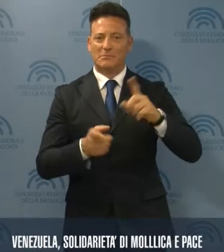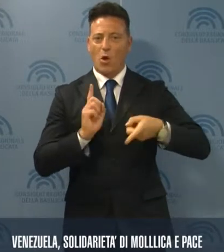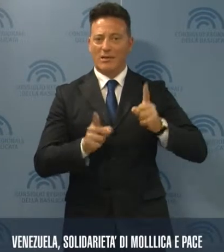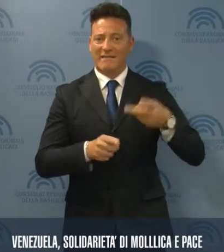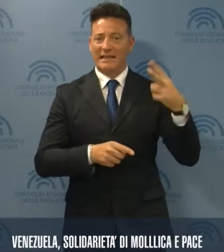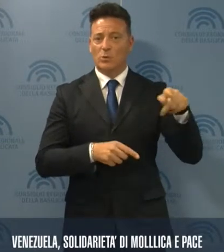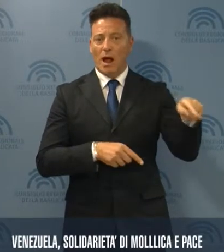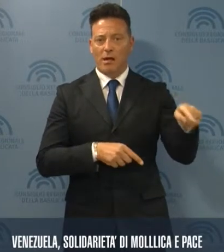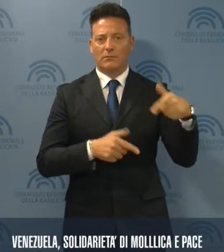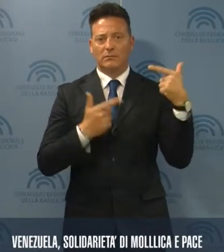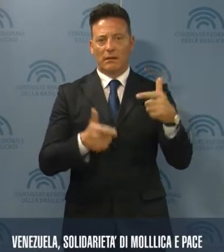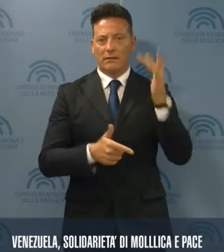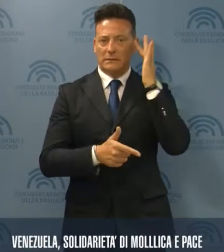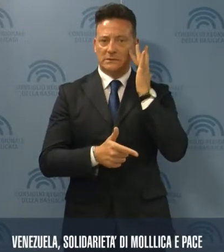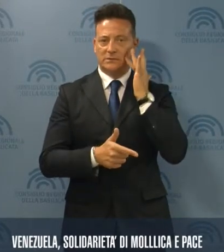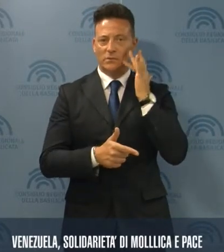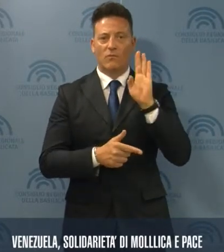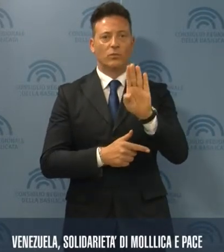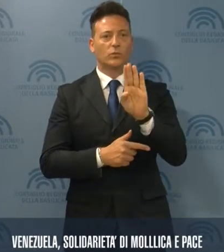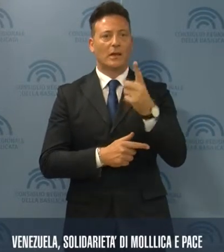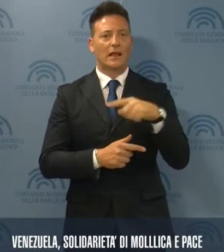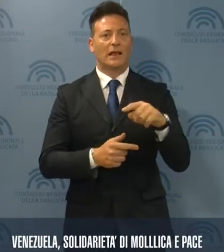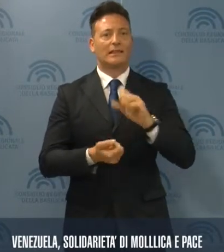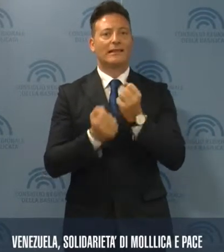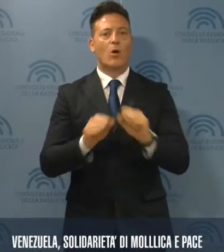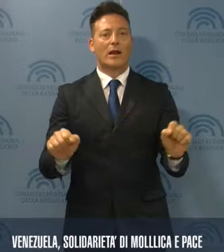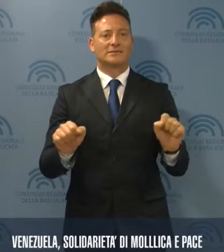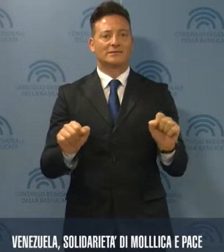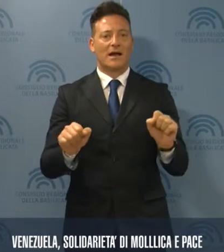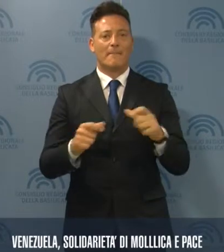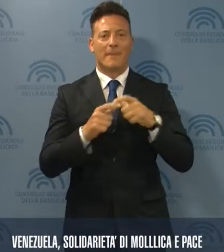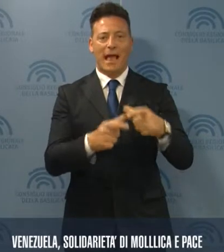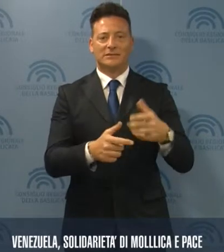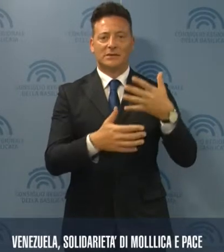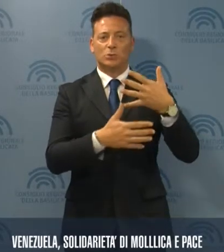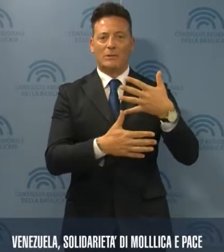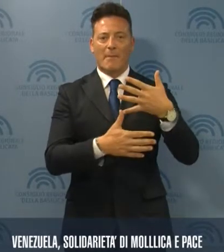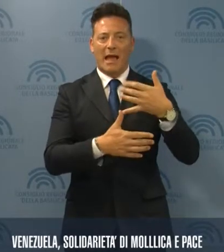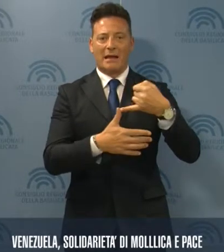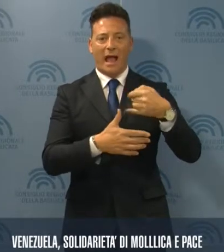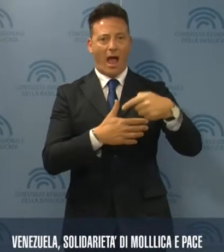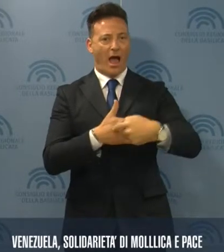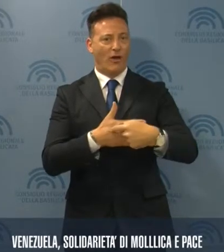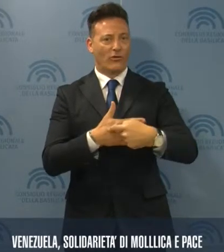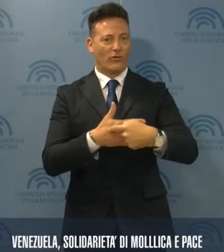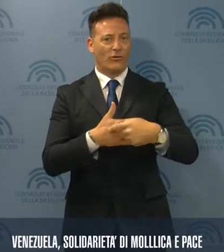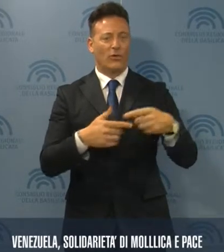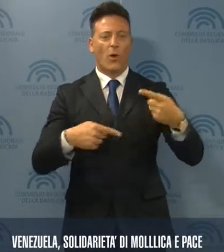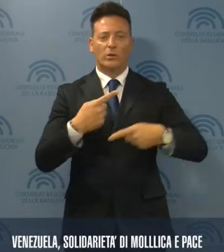rischia di compromettere le sorti della democrazia nel Paese sudamericano, dopo i continui scontri di piazza